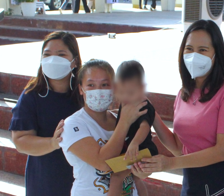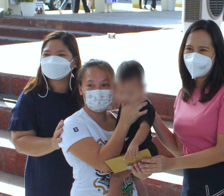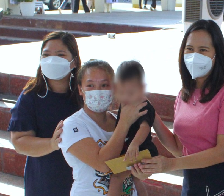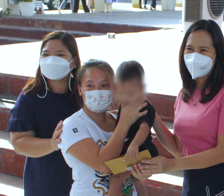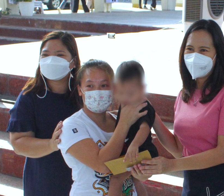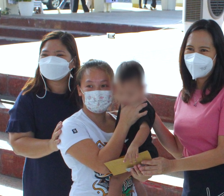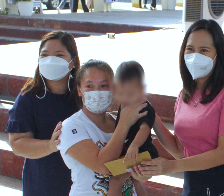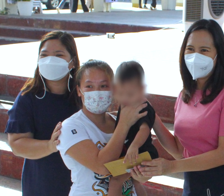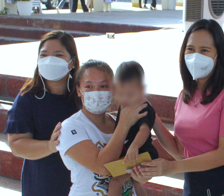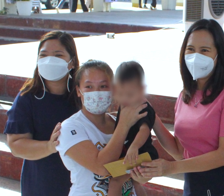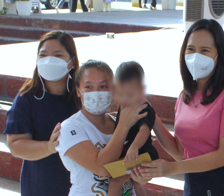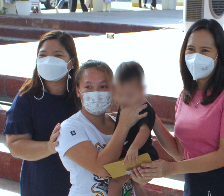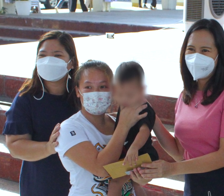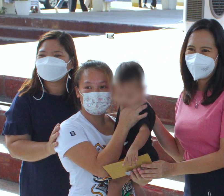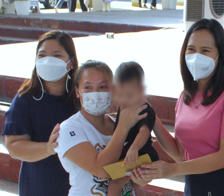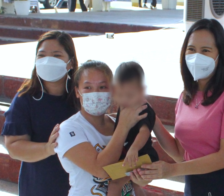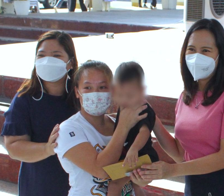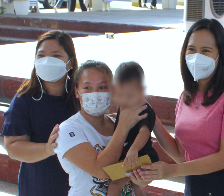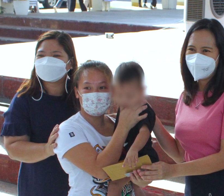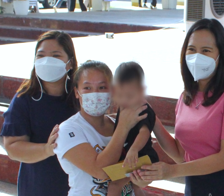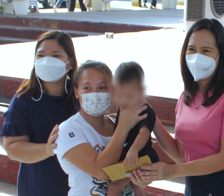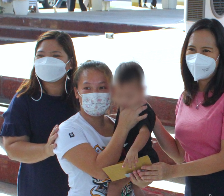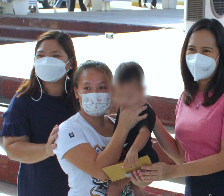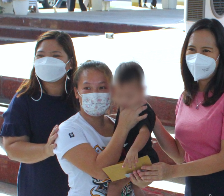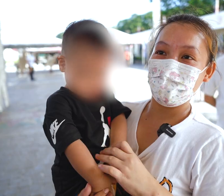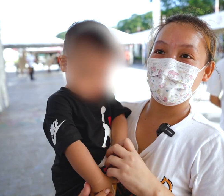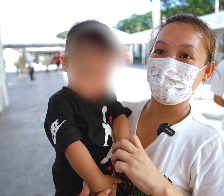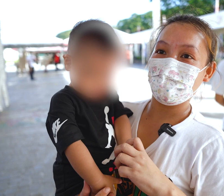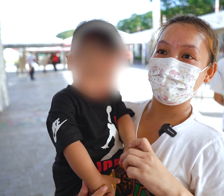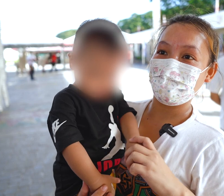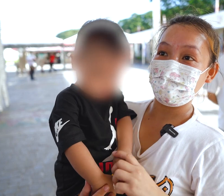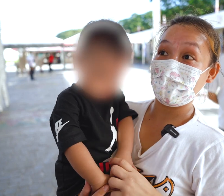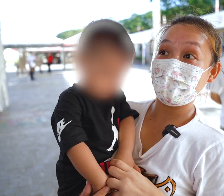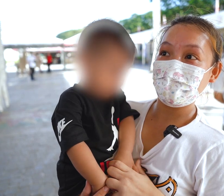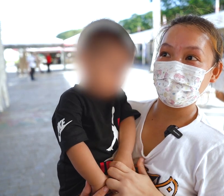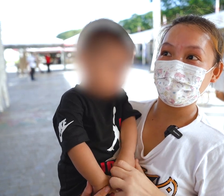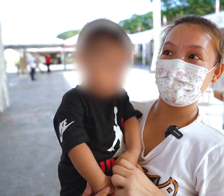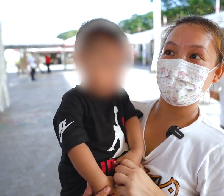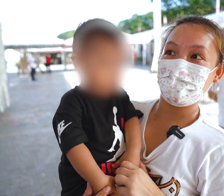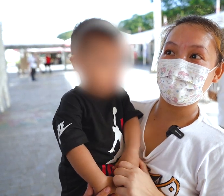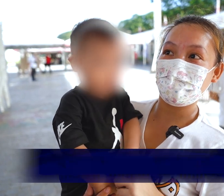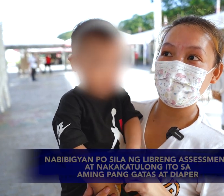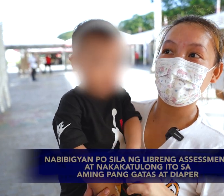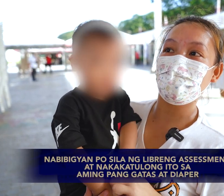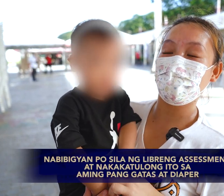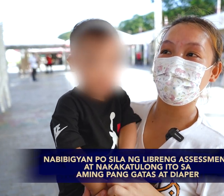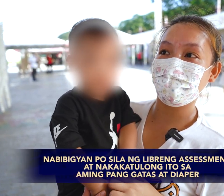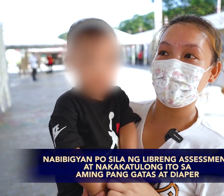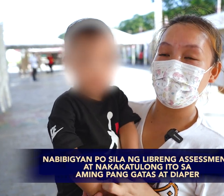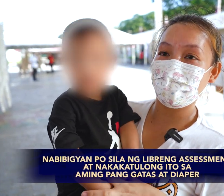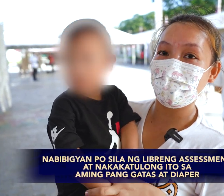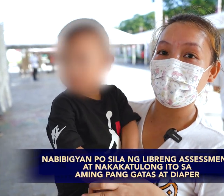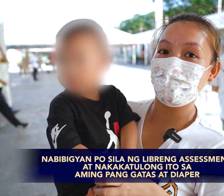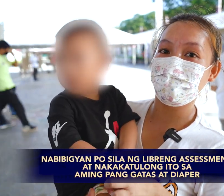panggastos araw-araw. Opo, sobrang nararamdaman ko tulad po sa panganay ko. Sa kalina ko rin po nakuha yung